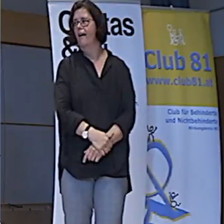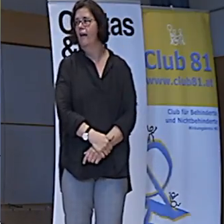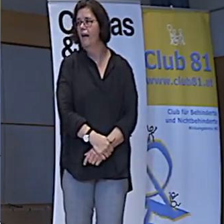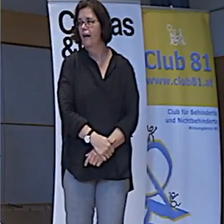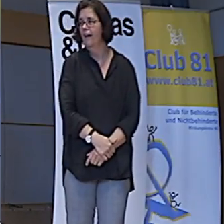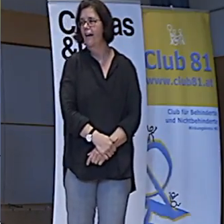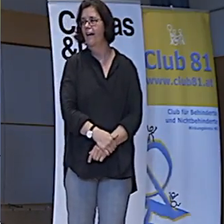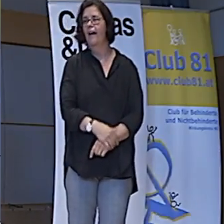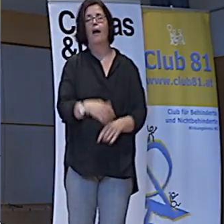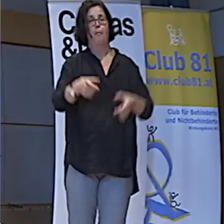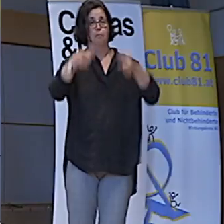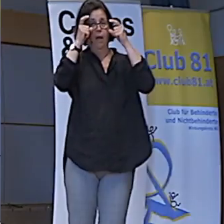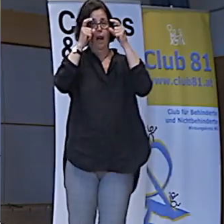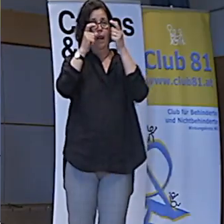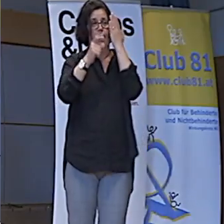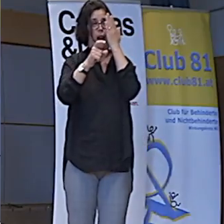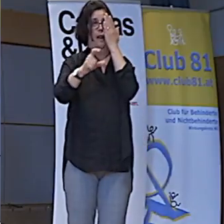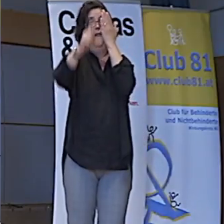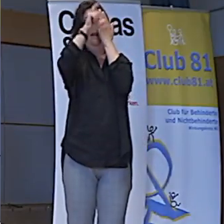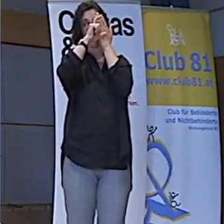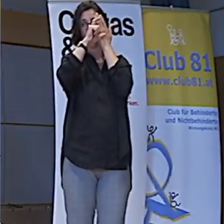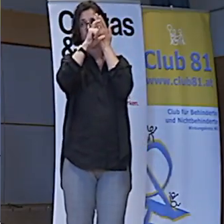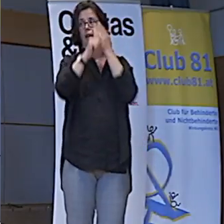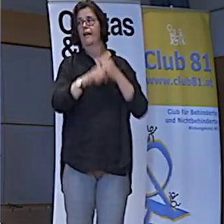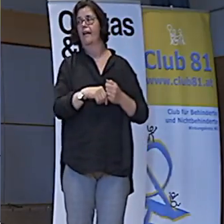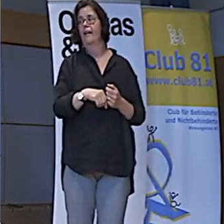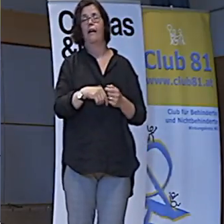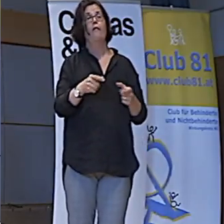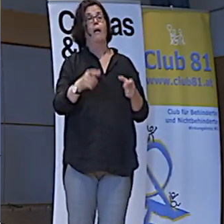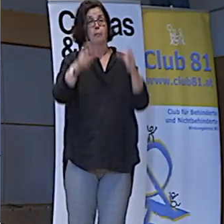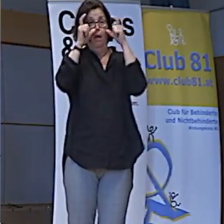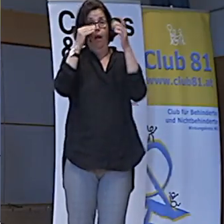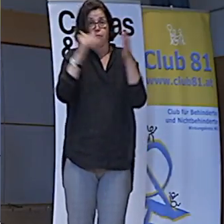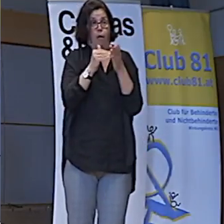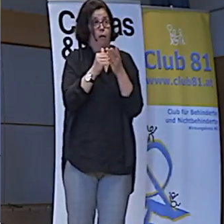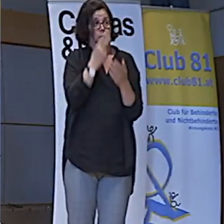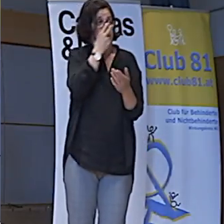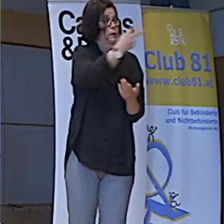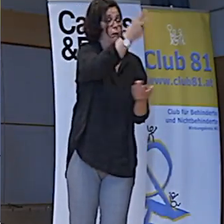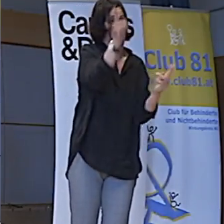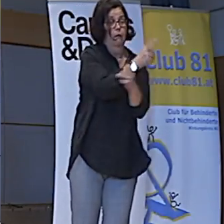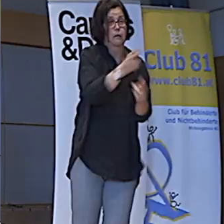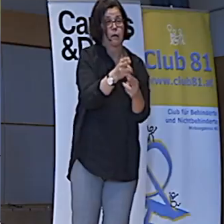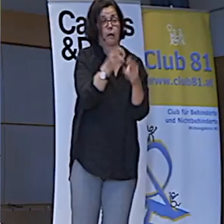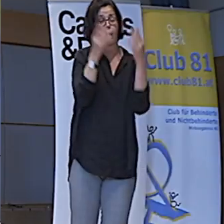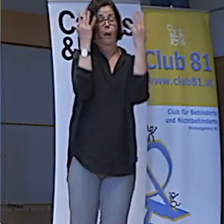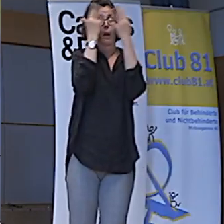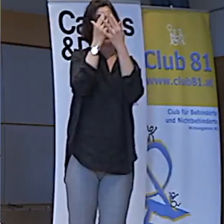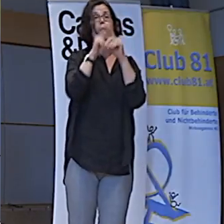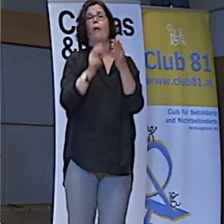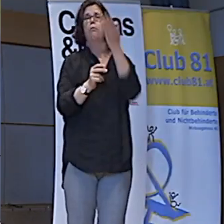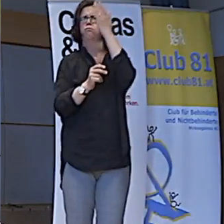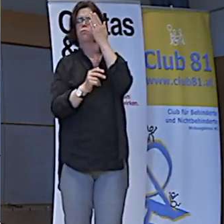Unter meiner Brille. Weil ohne Brille sie die echt nicht. Aber die Augenklappe.